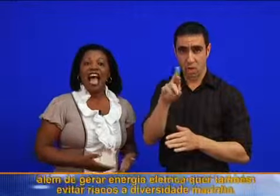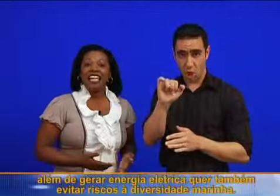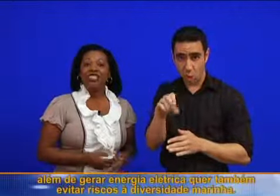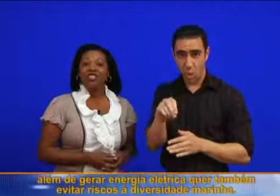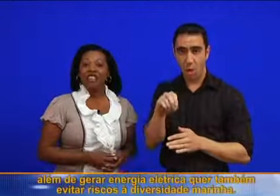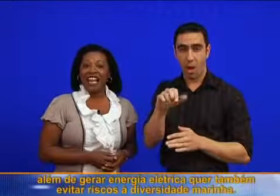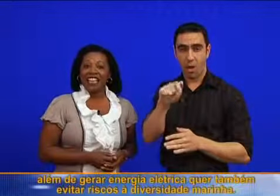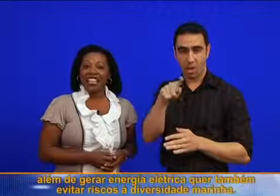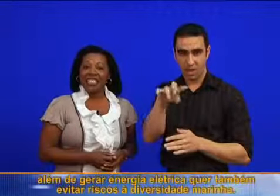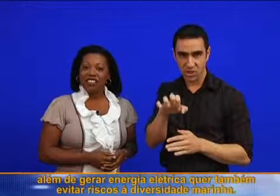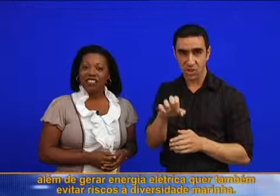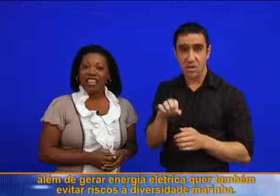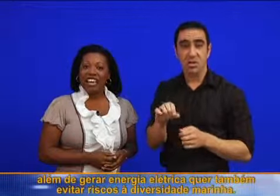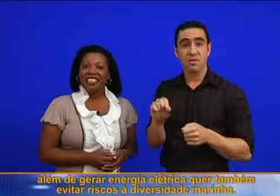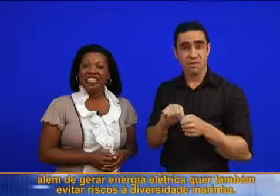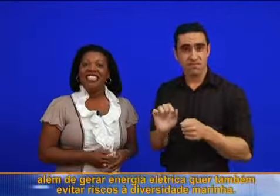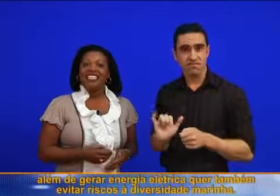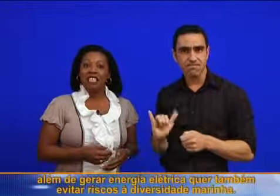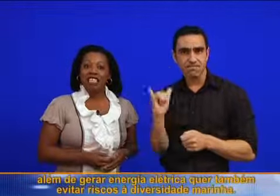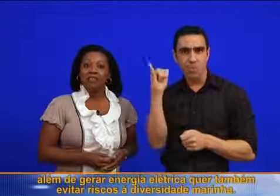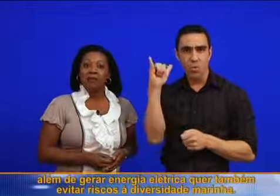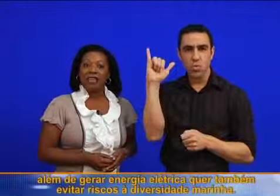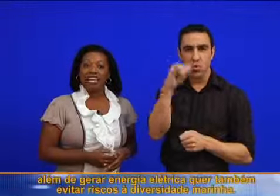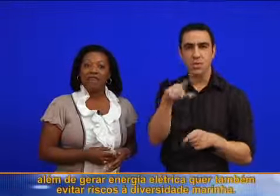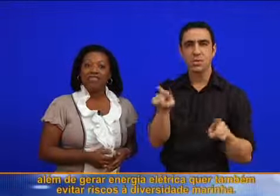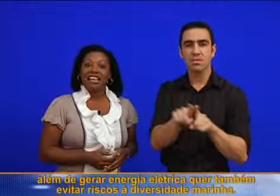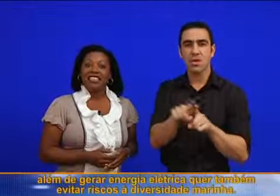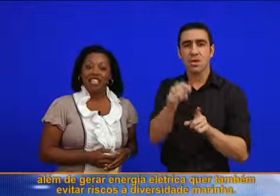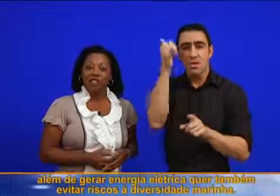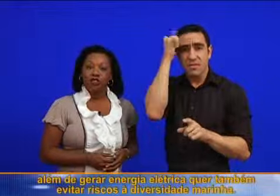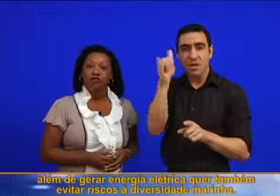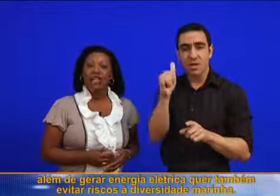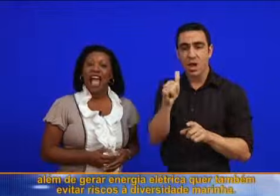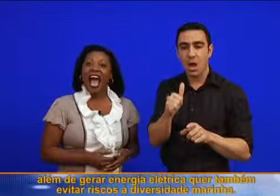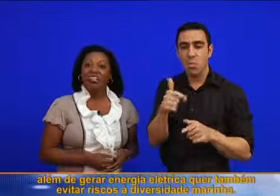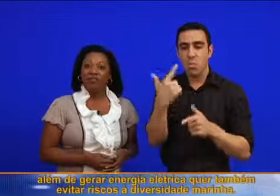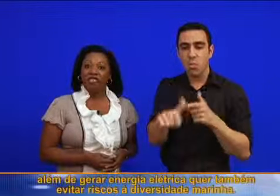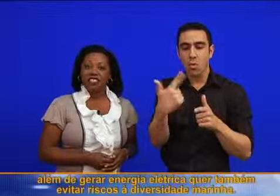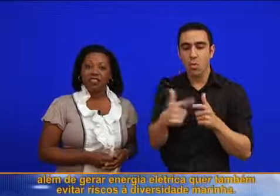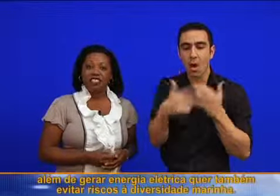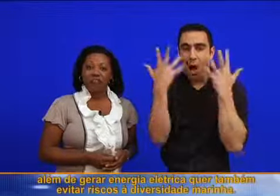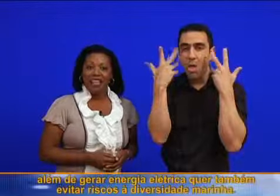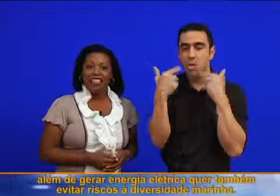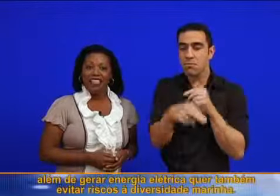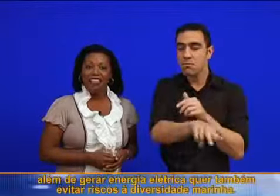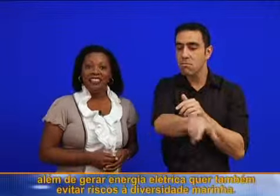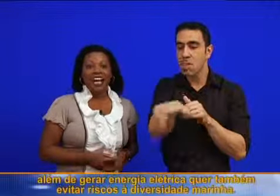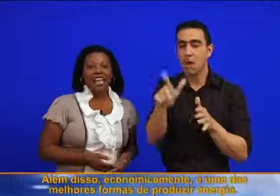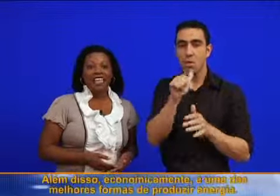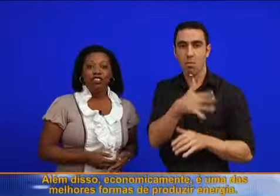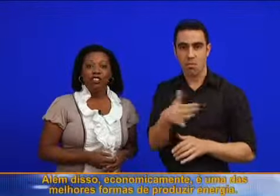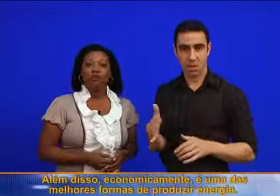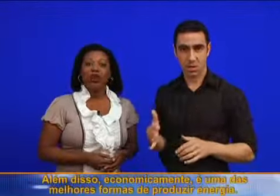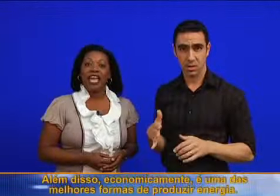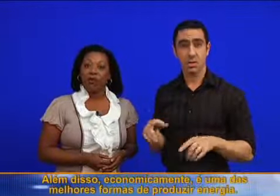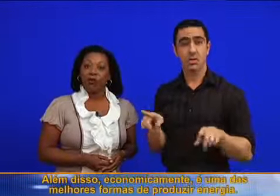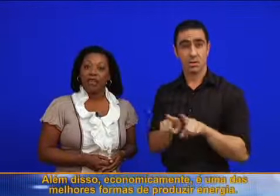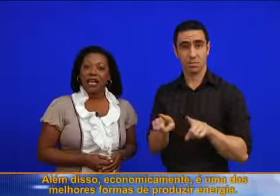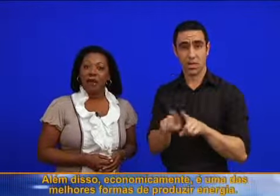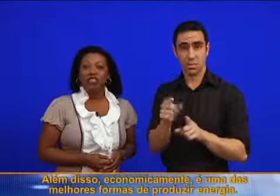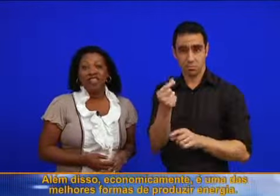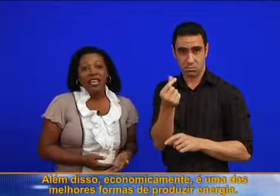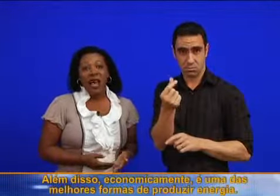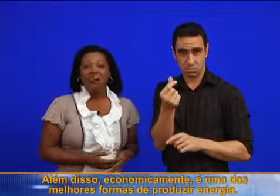Grande, além de gerar energia elétrica, quer também evitar riscos à diversidade marinha. Além disso,